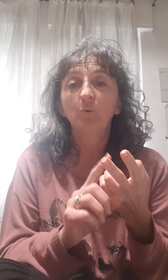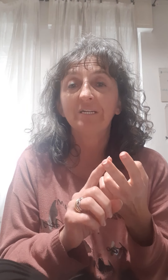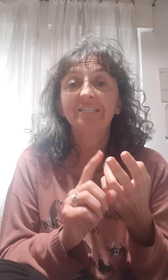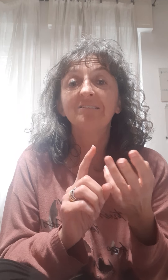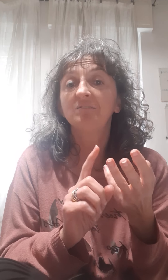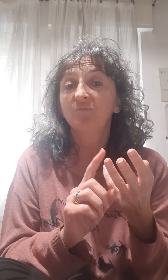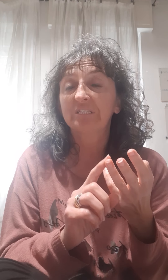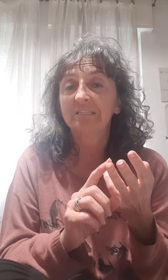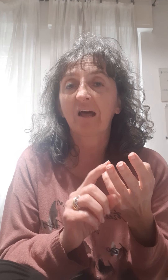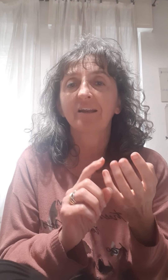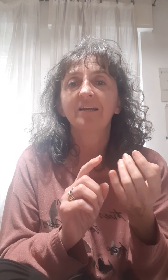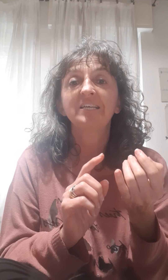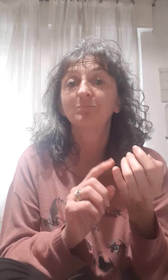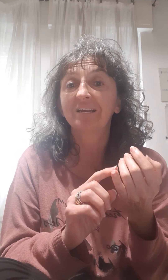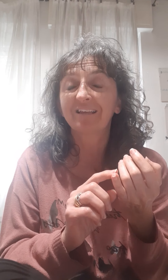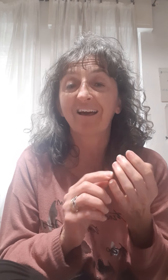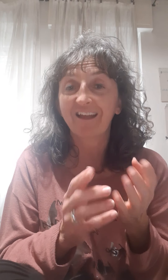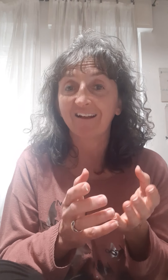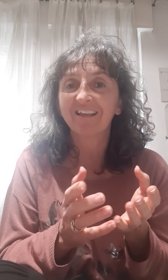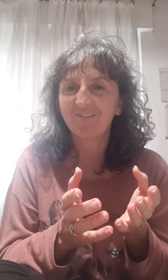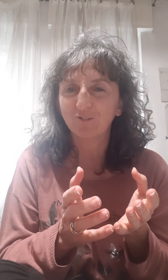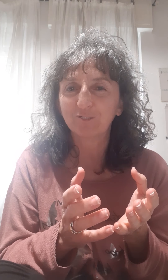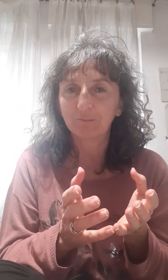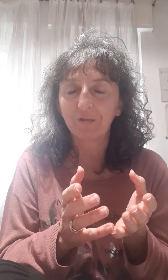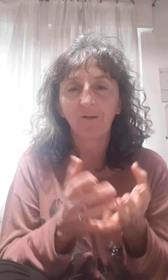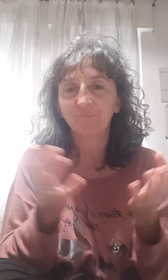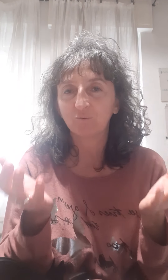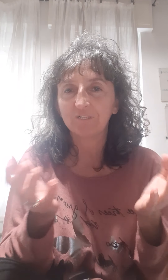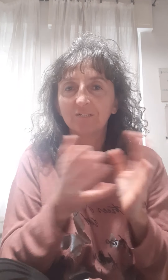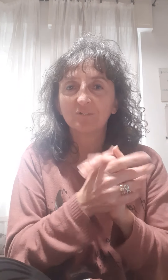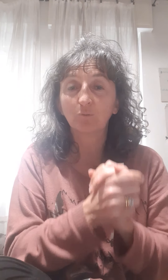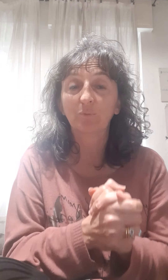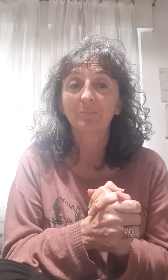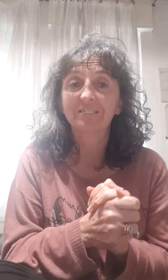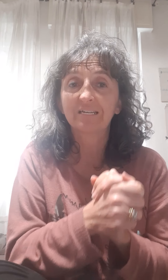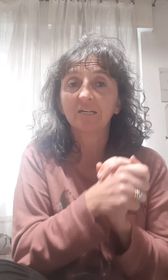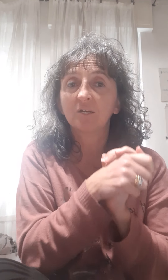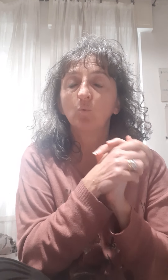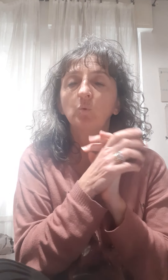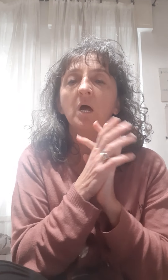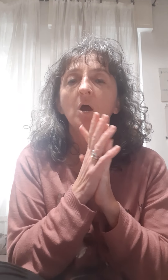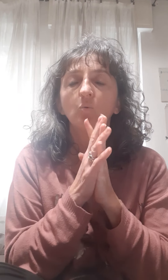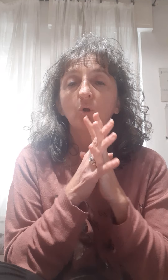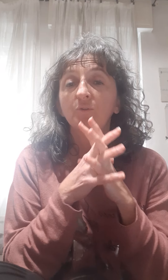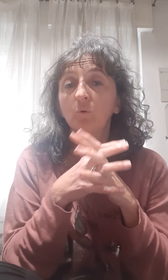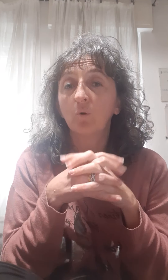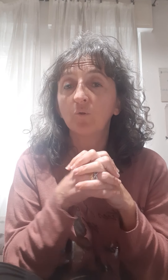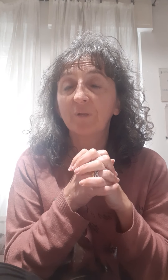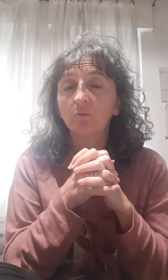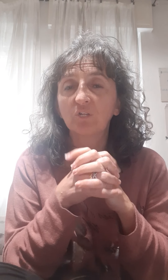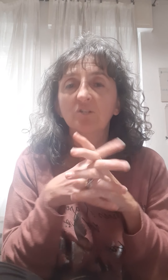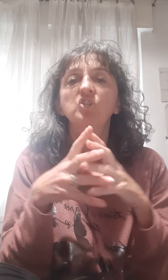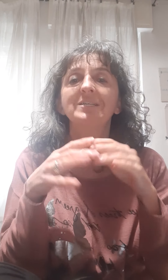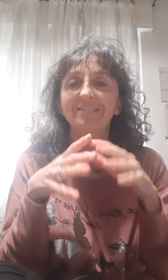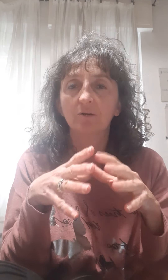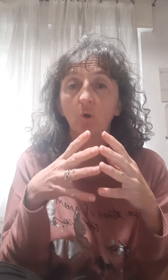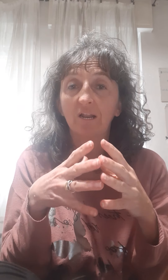pulire, disinfettare e smacchiare anche i vostri piatti, quindi questo potrebbe essere anche un ottimo modo per aiutarci con la